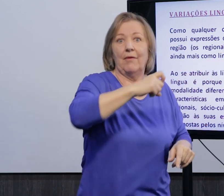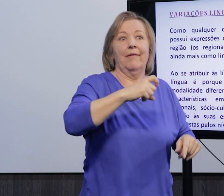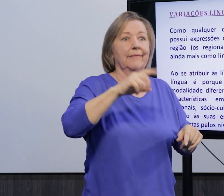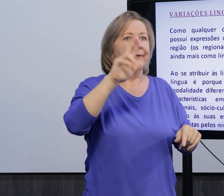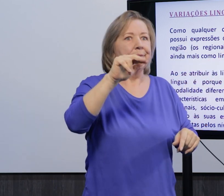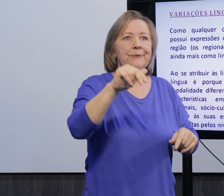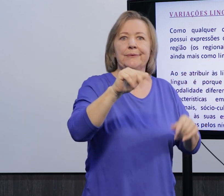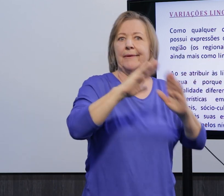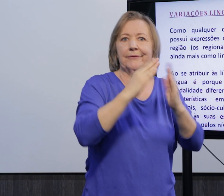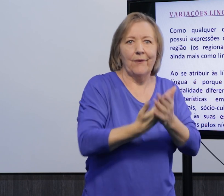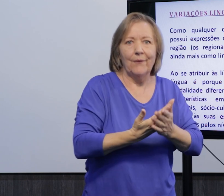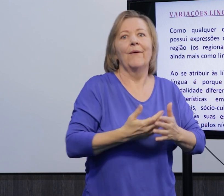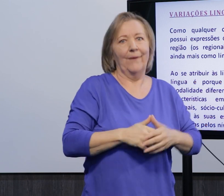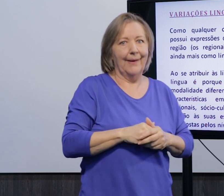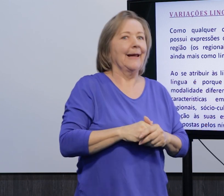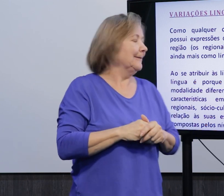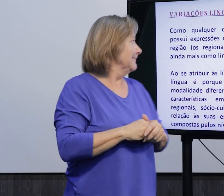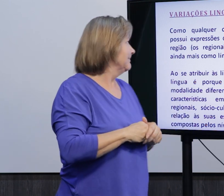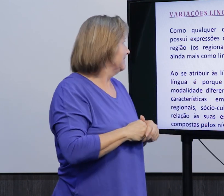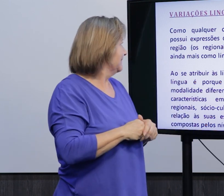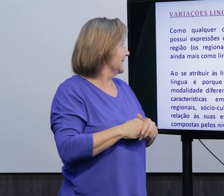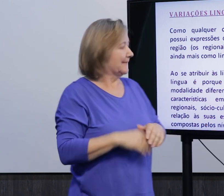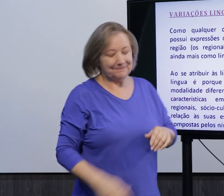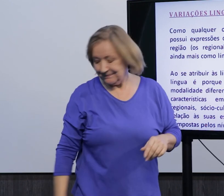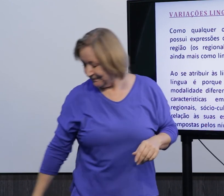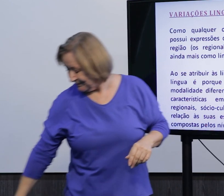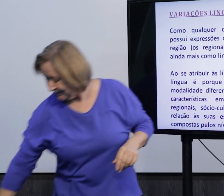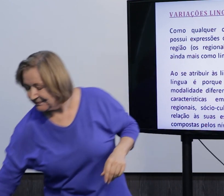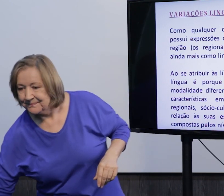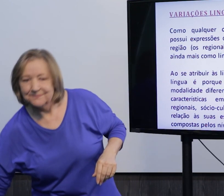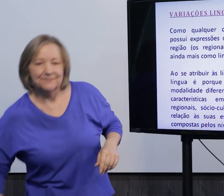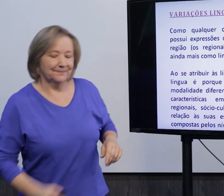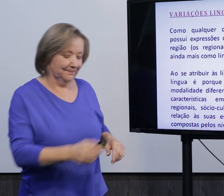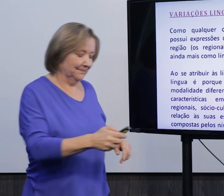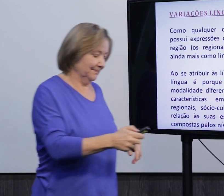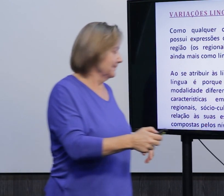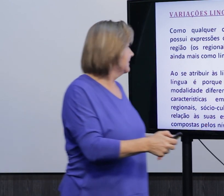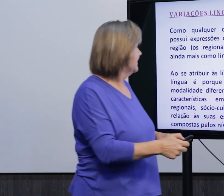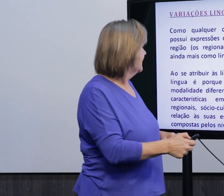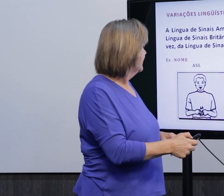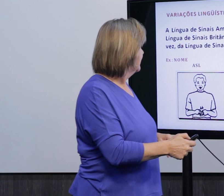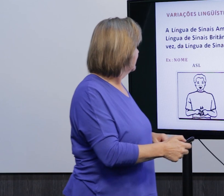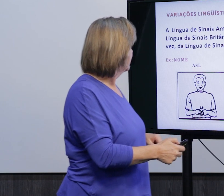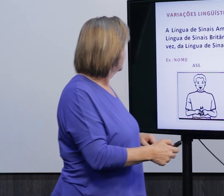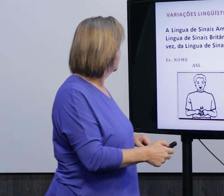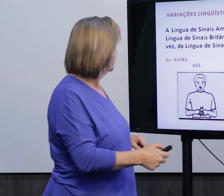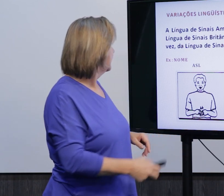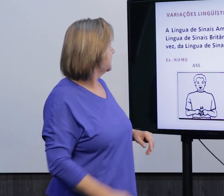contato nenhum, que vivem isolados. E aí, né, acabam criando a sua própria, né, língua de sinais e esses sinais se difundindo, quando começam